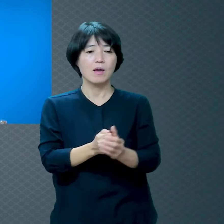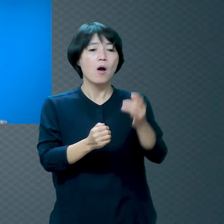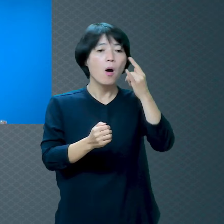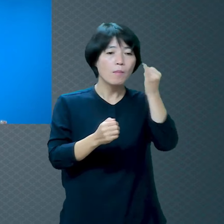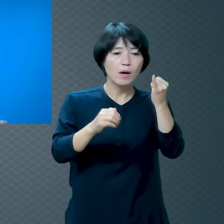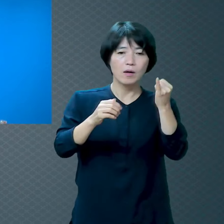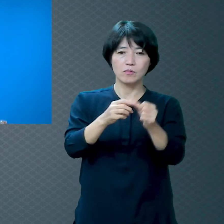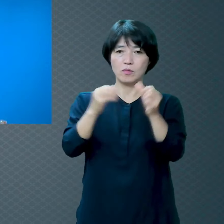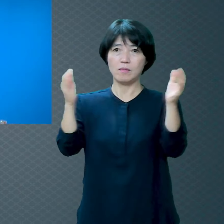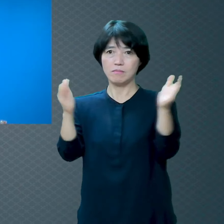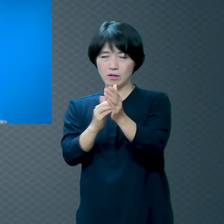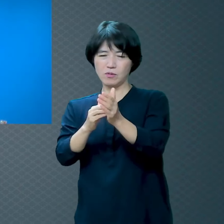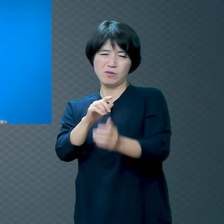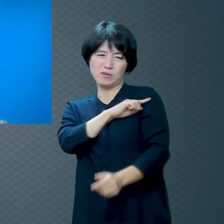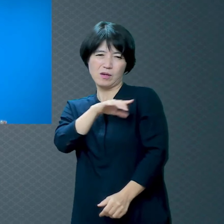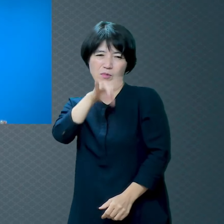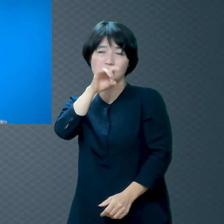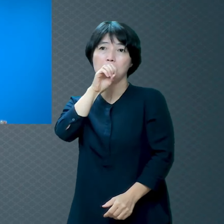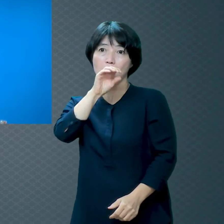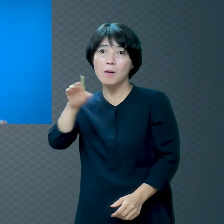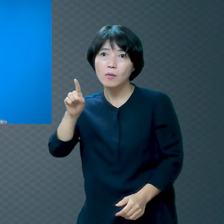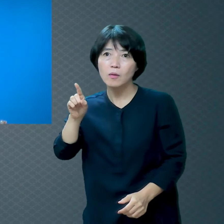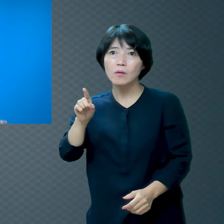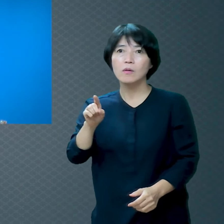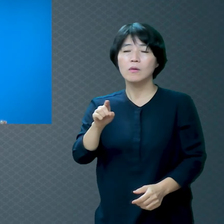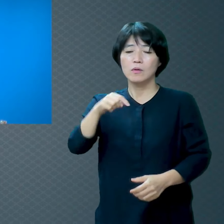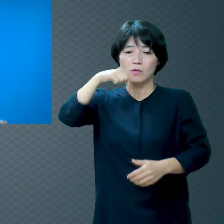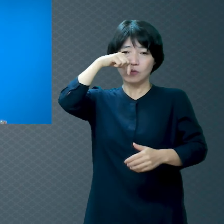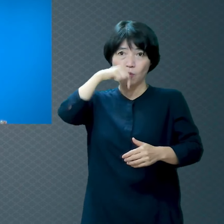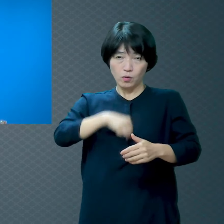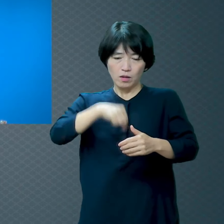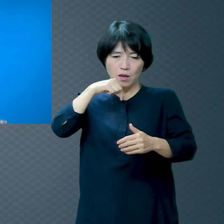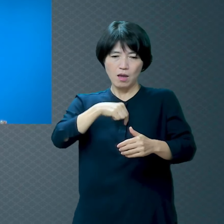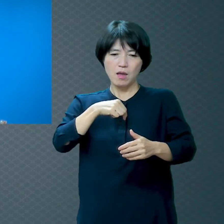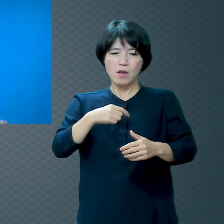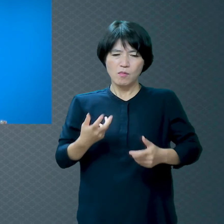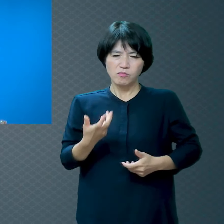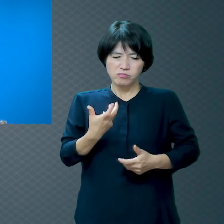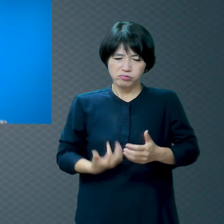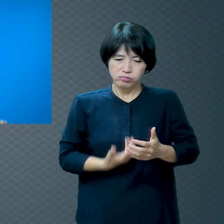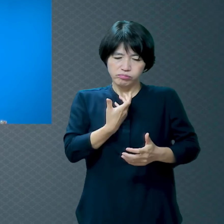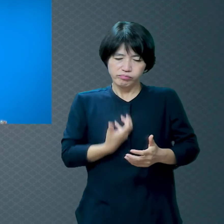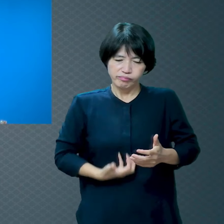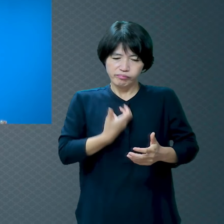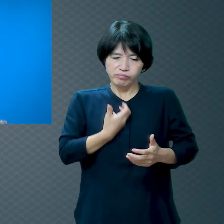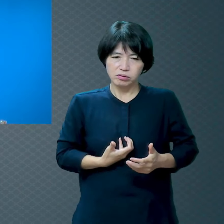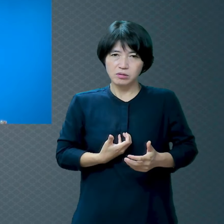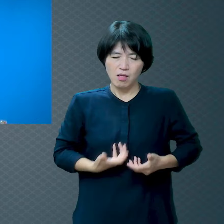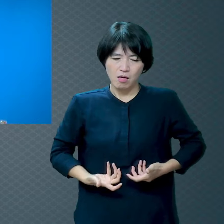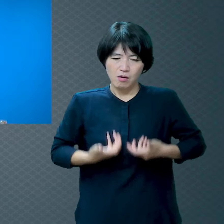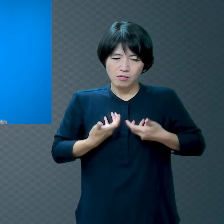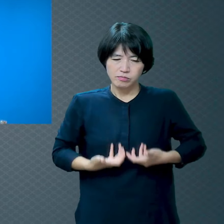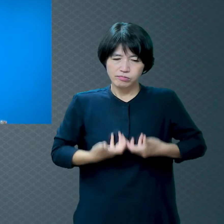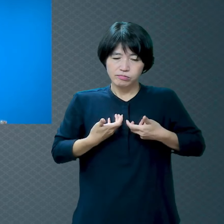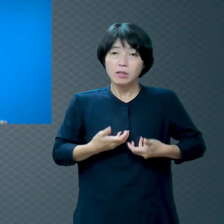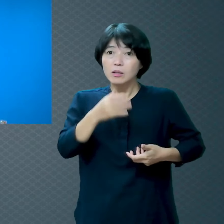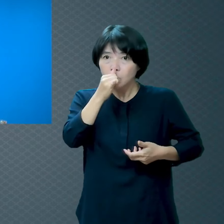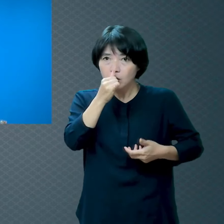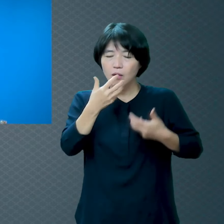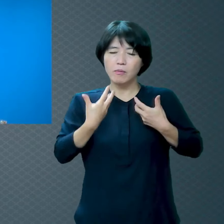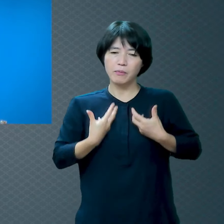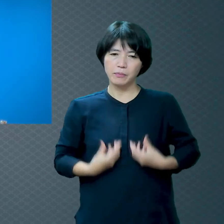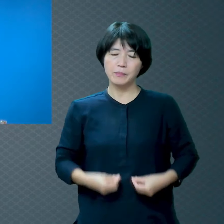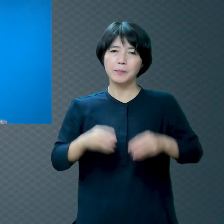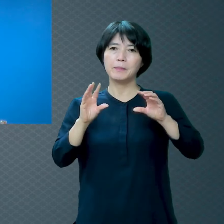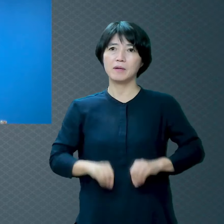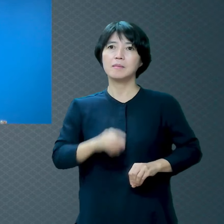속에서 오르락내리락 했던 불덩어리가 없어졌다 저희 어머님은요 가끔 제가 어머님